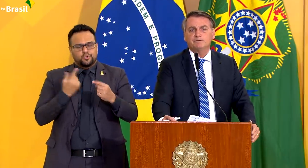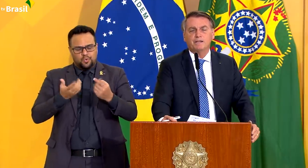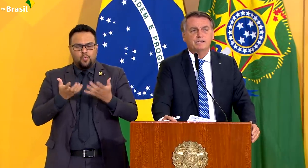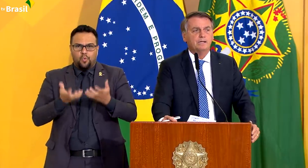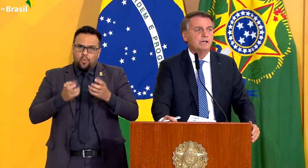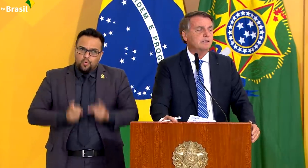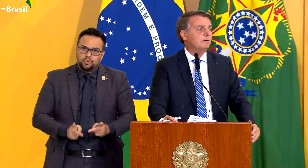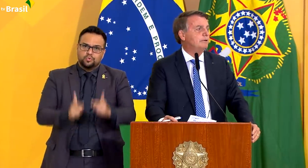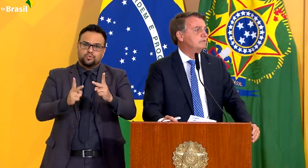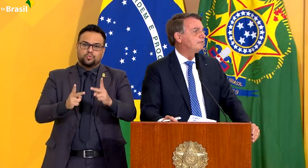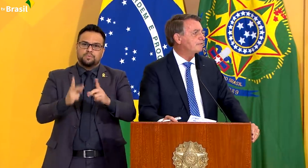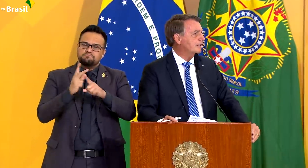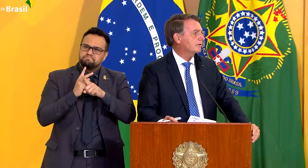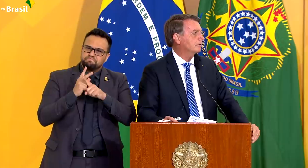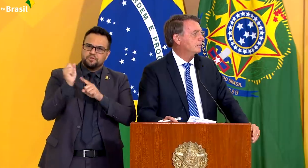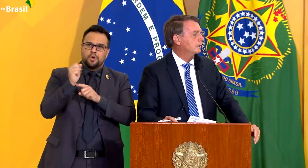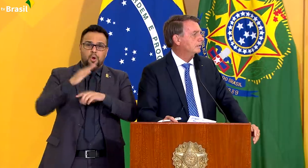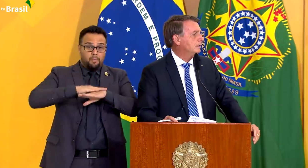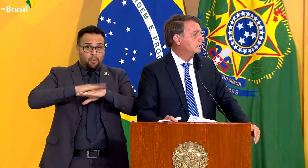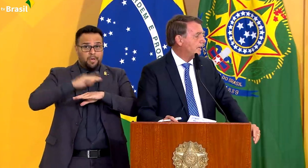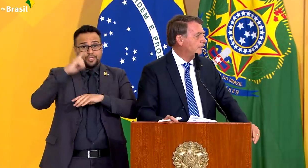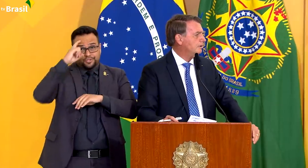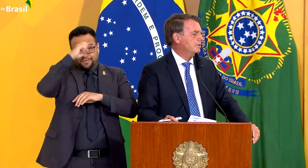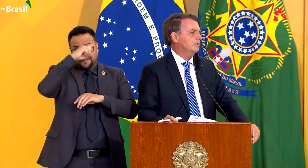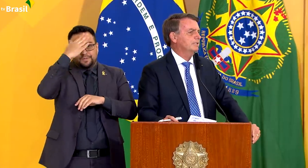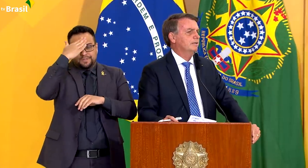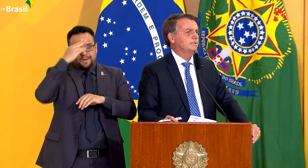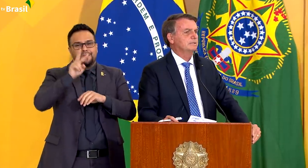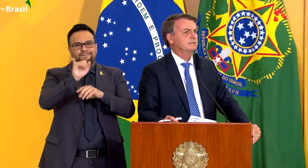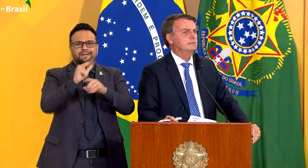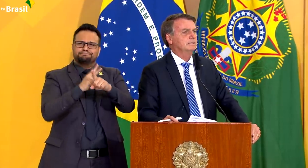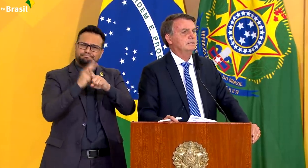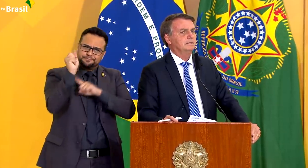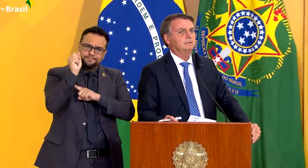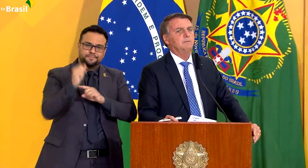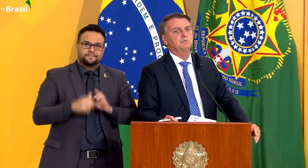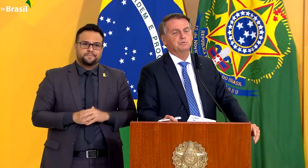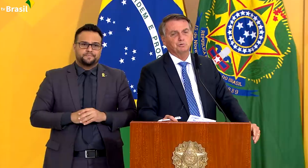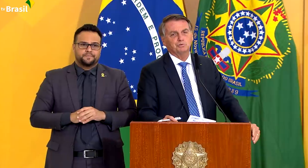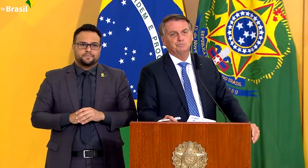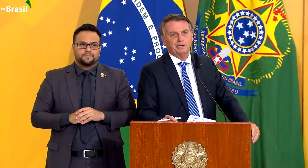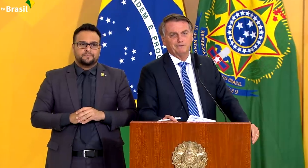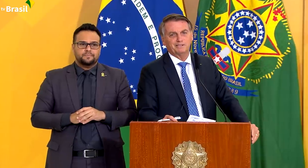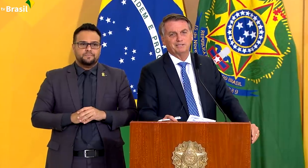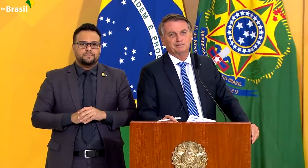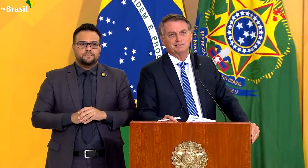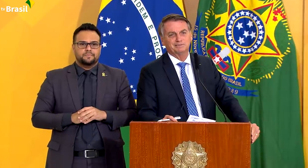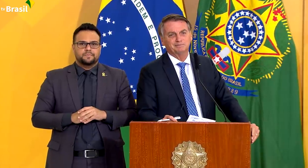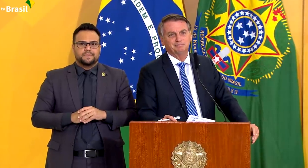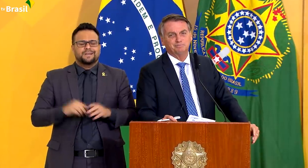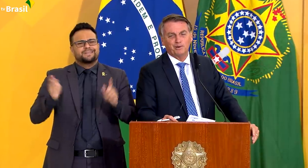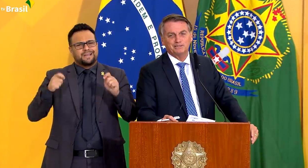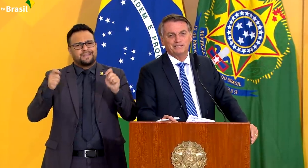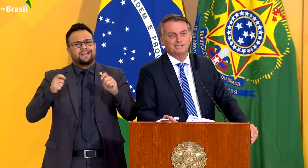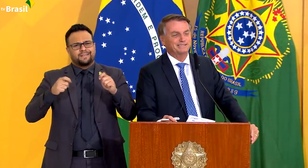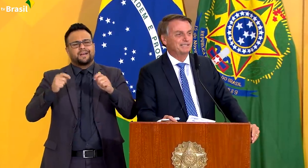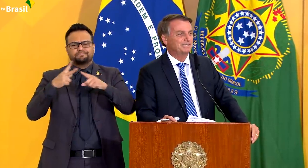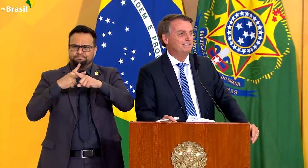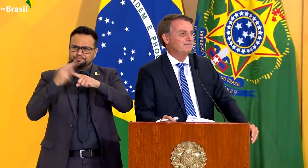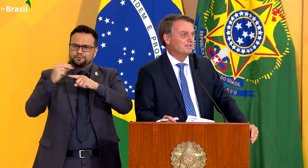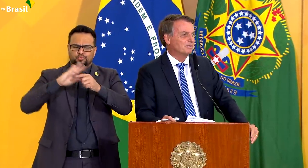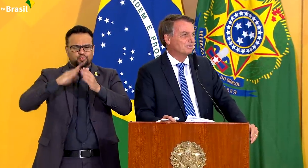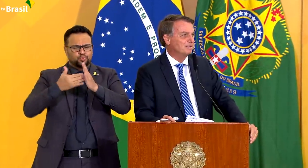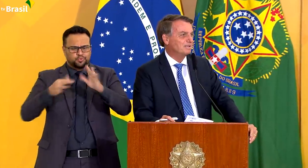Vamos vencer esse momento difícil que ainda nos encontramos. temos tudo para vencermos. Pode ter